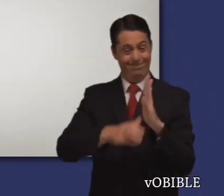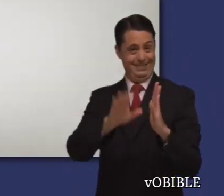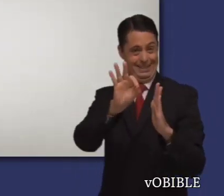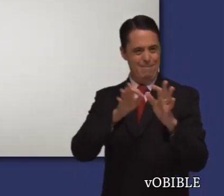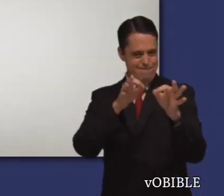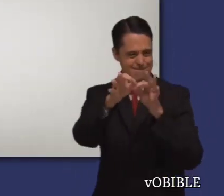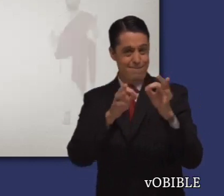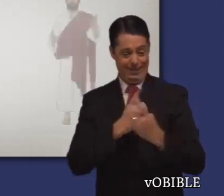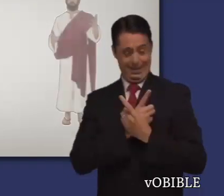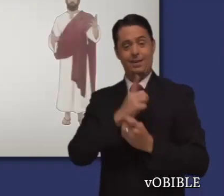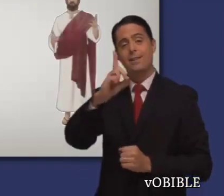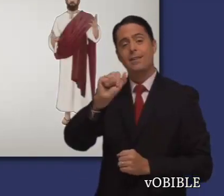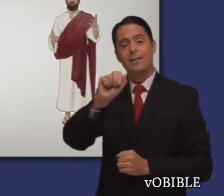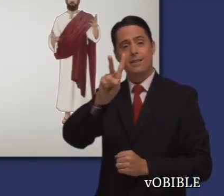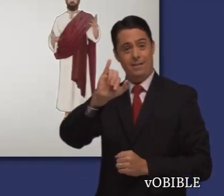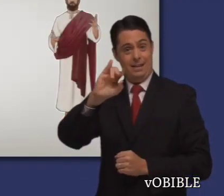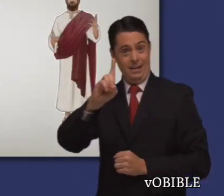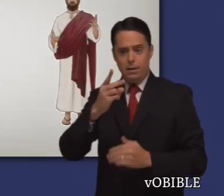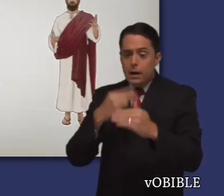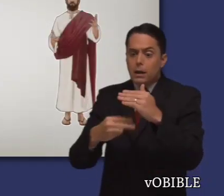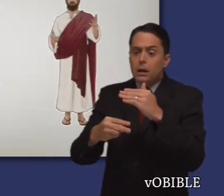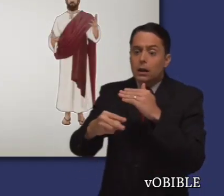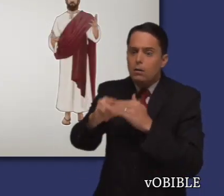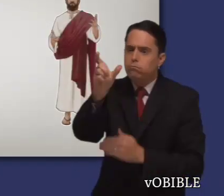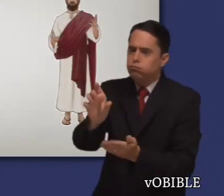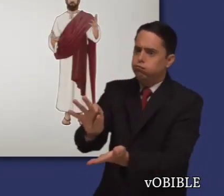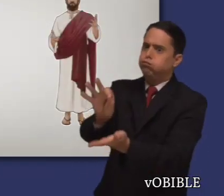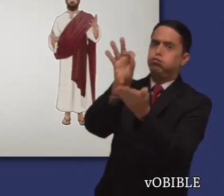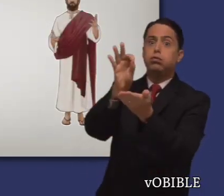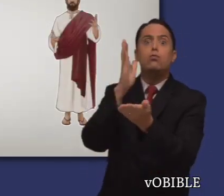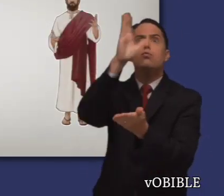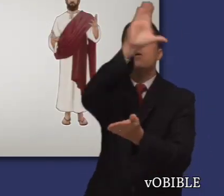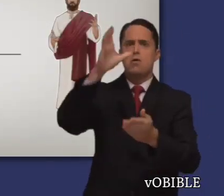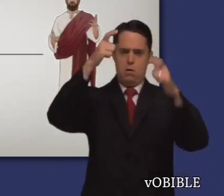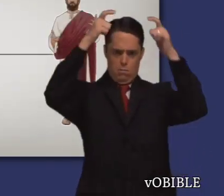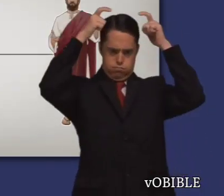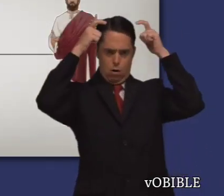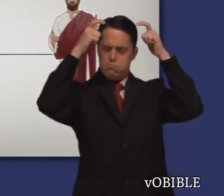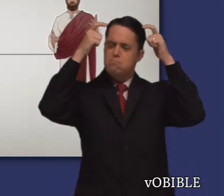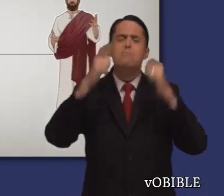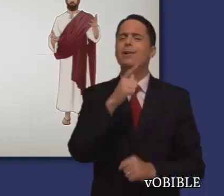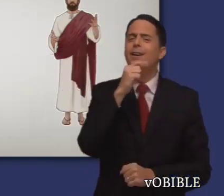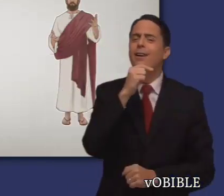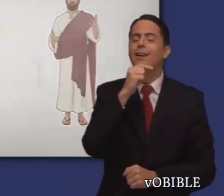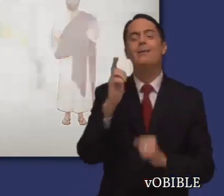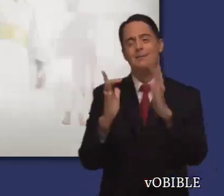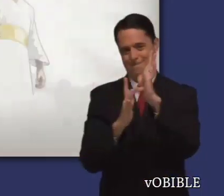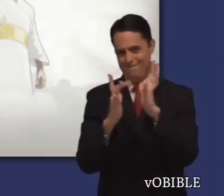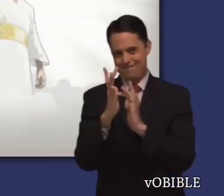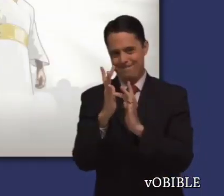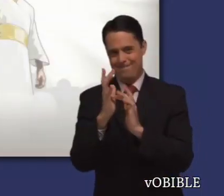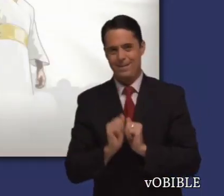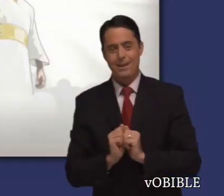El capítulo 9 contiene la promesa de Jehová de levantar la cabaña de David, la línea real que conduciría al reino